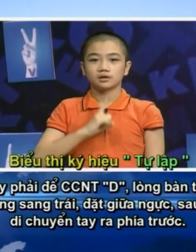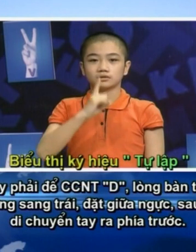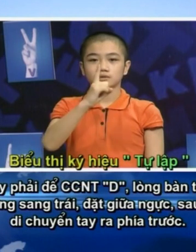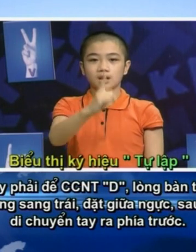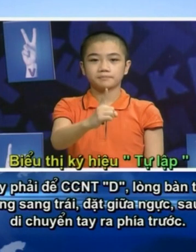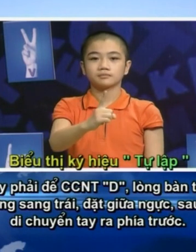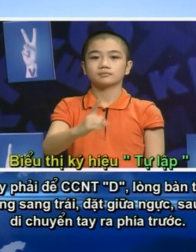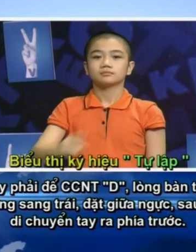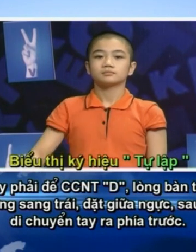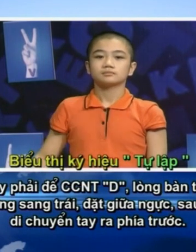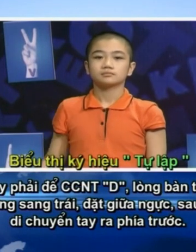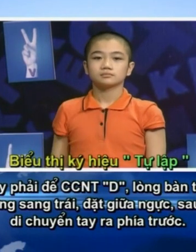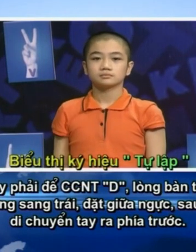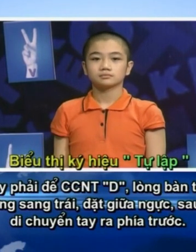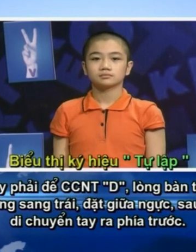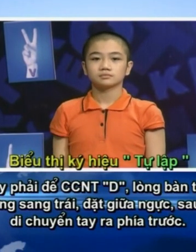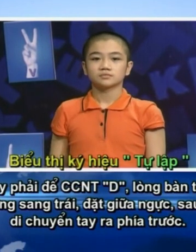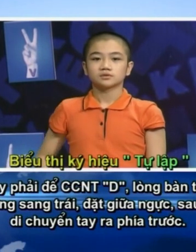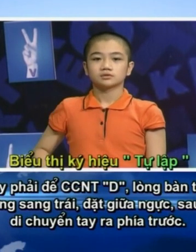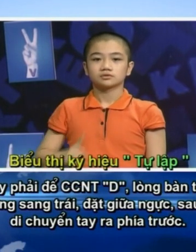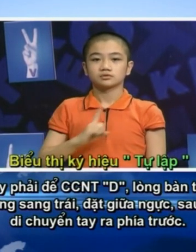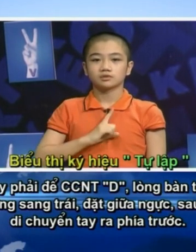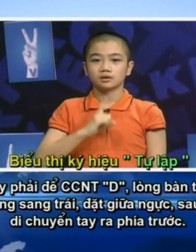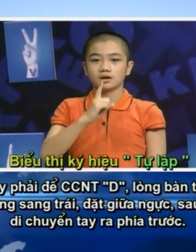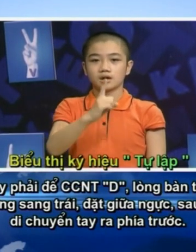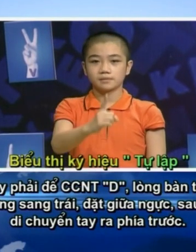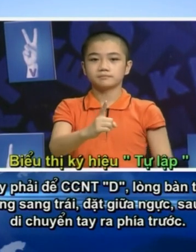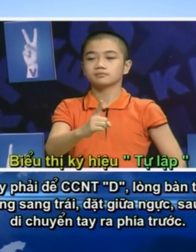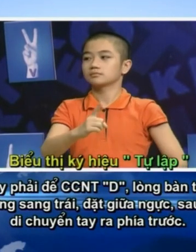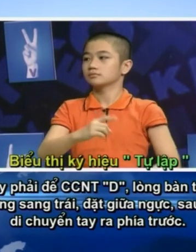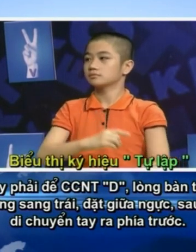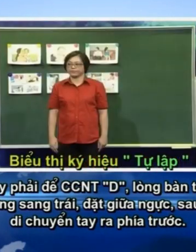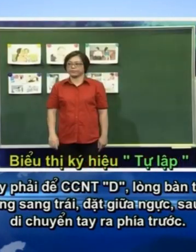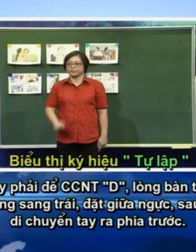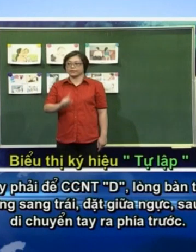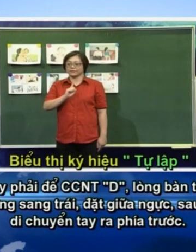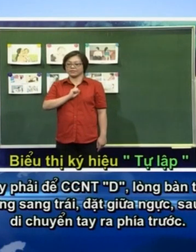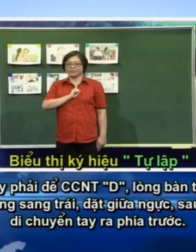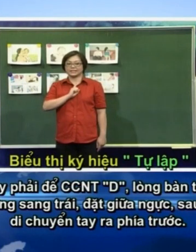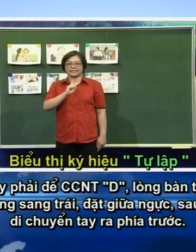Giờ Lòng bàn tay hướng sang trái Đặt giữa ngực Sau đó di chuyển tay ra phía trước